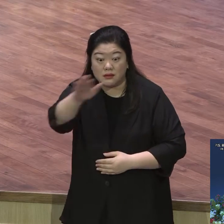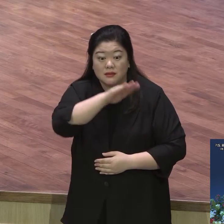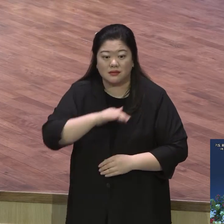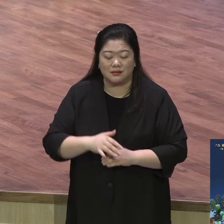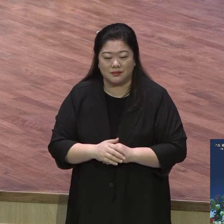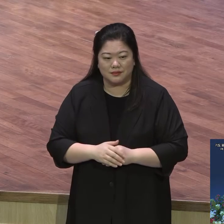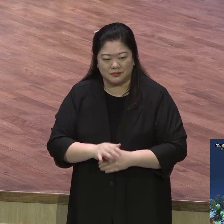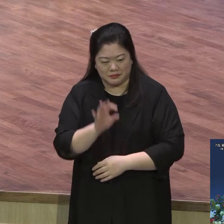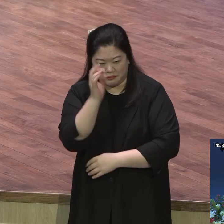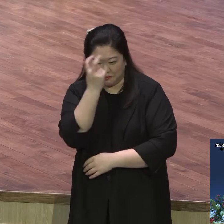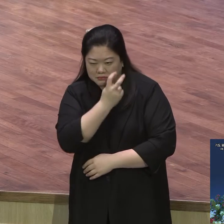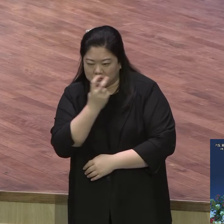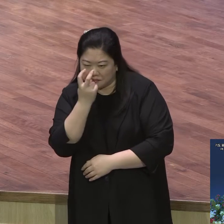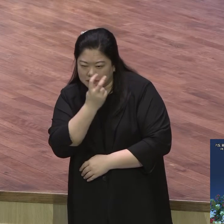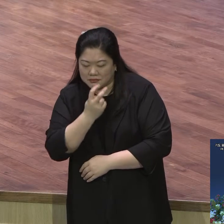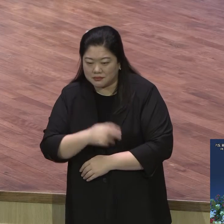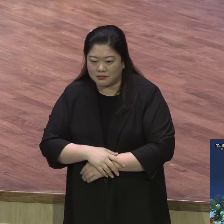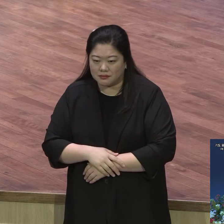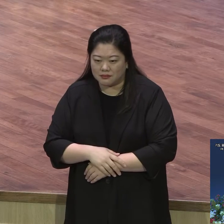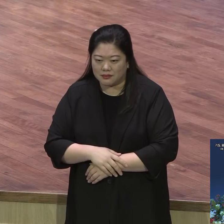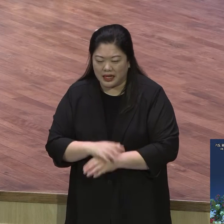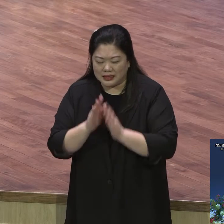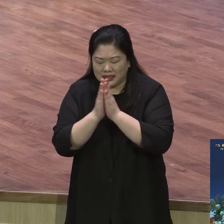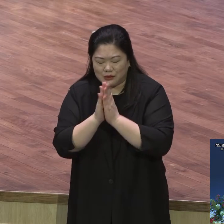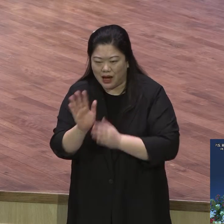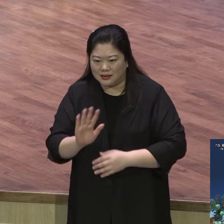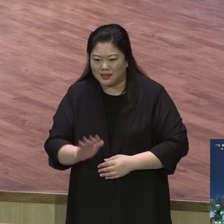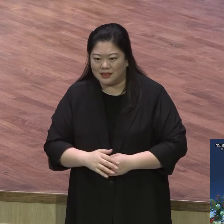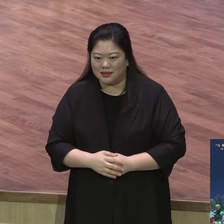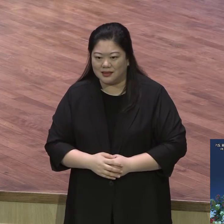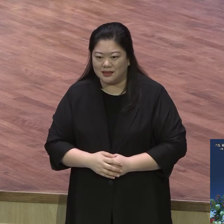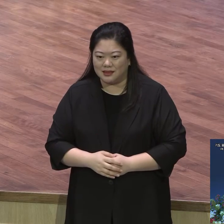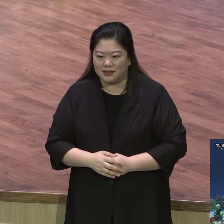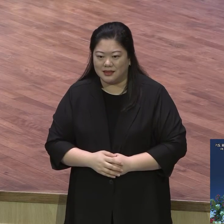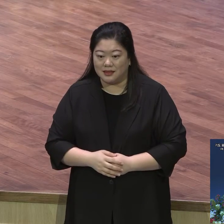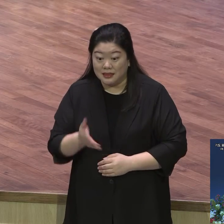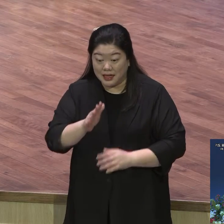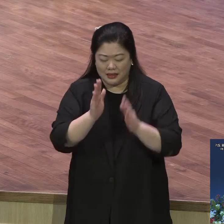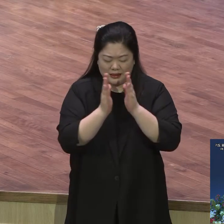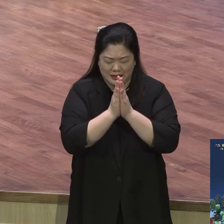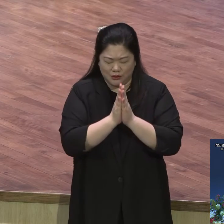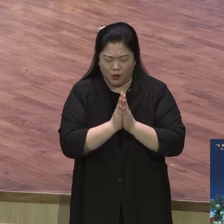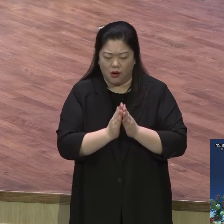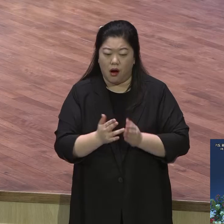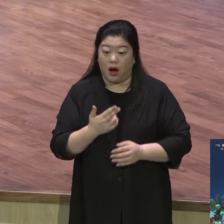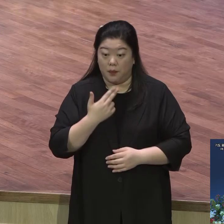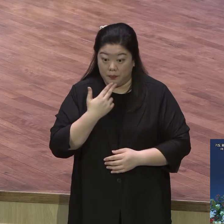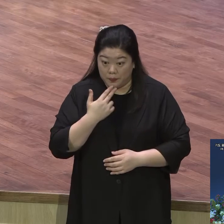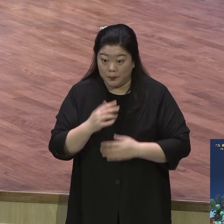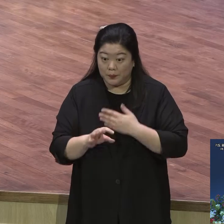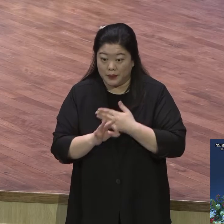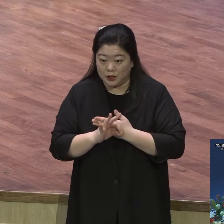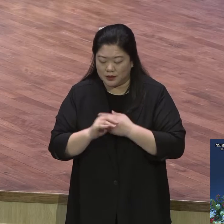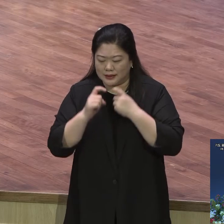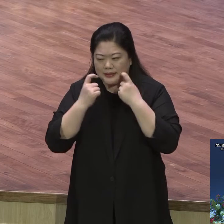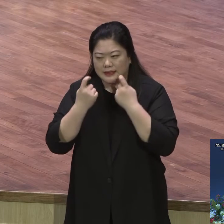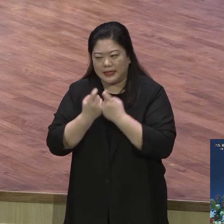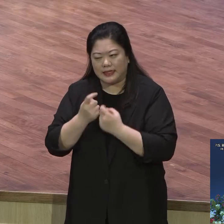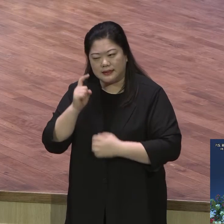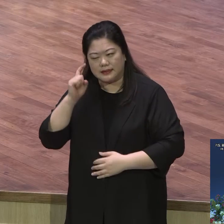기도 안하는 사람들은 뭐 합니까? 인본주의 섭니다. 자기 머리로 살아야 내 생각에는 나는 자기